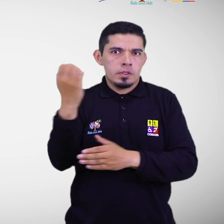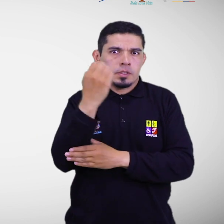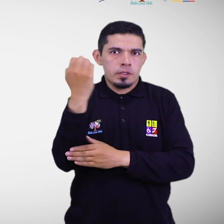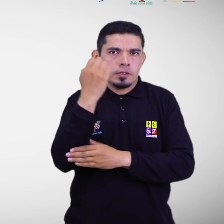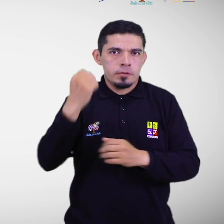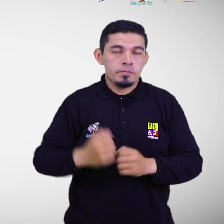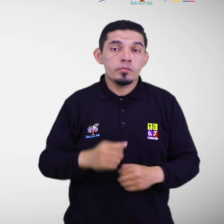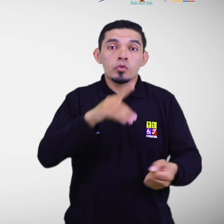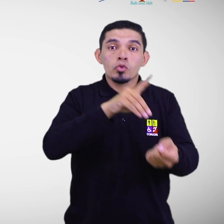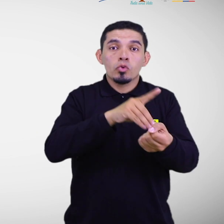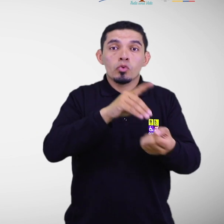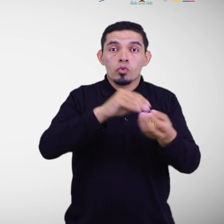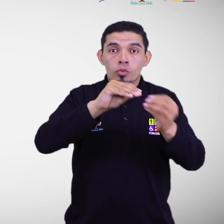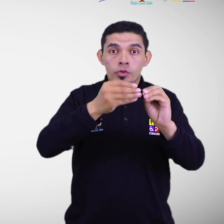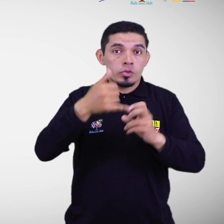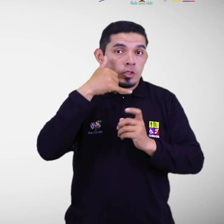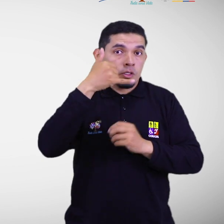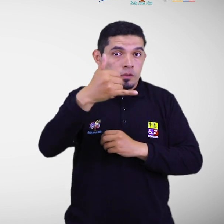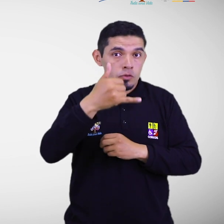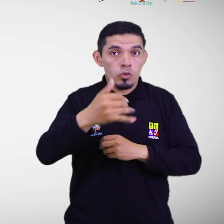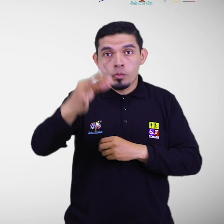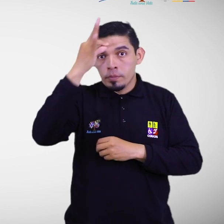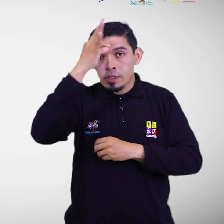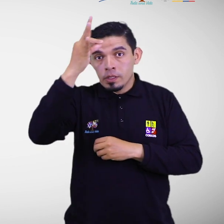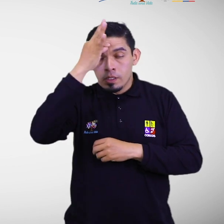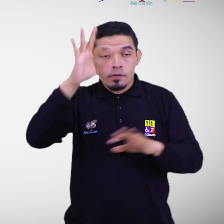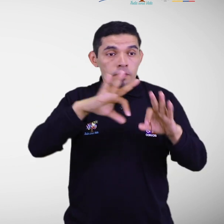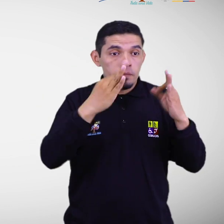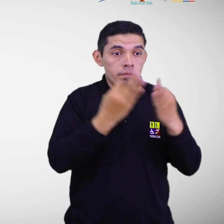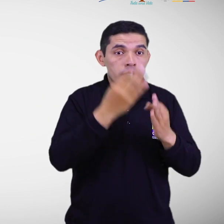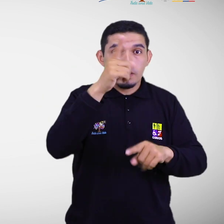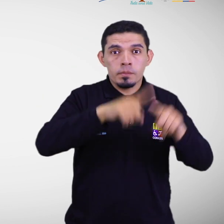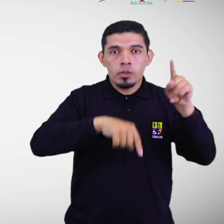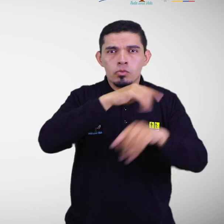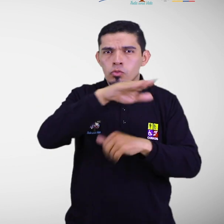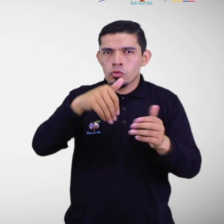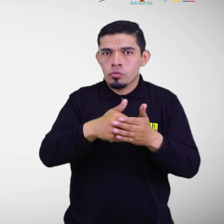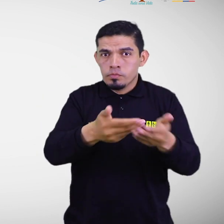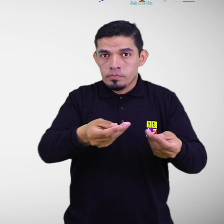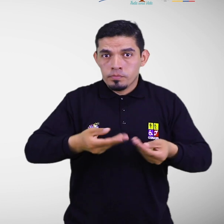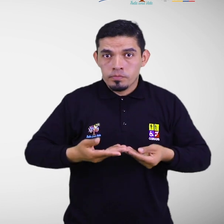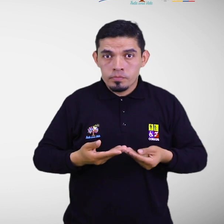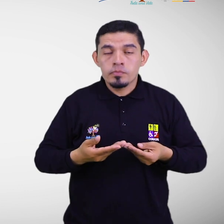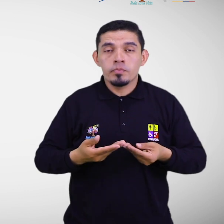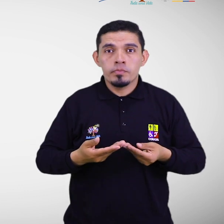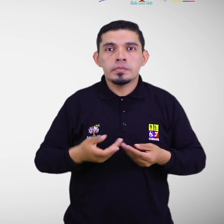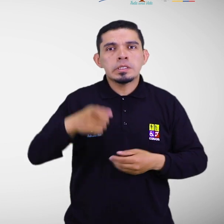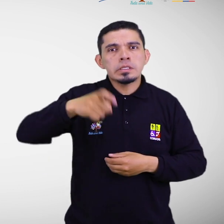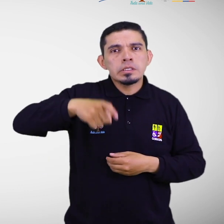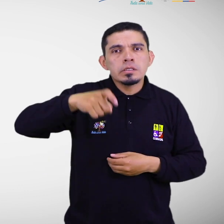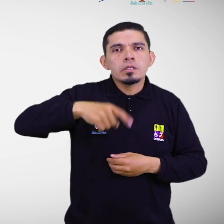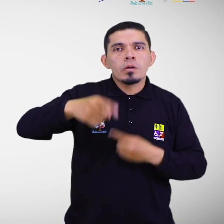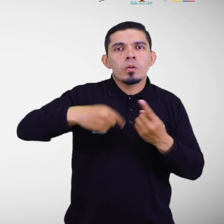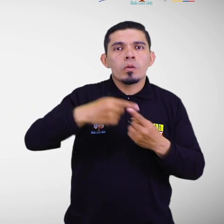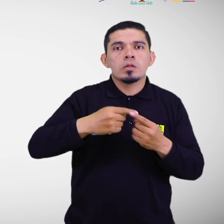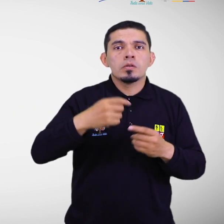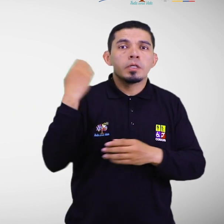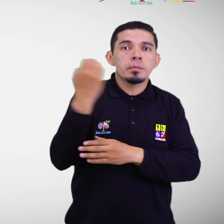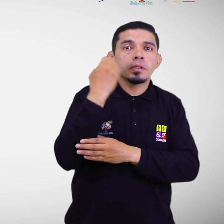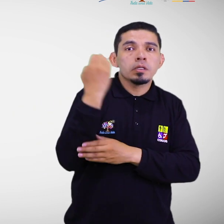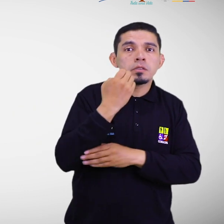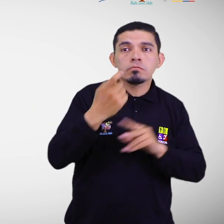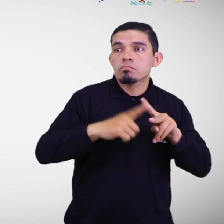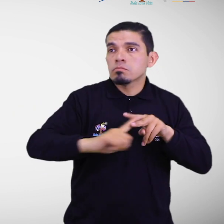hospitales, familiares, amigos, entre otros. Que resulten importantes en una situación de emergencia.